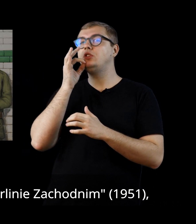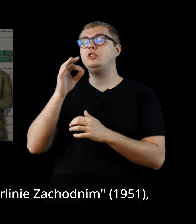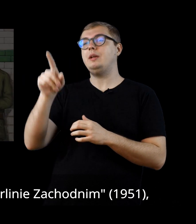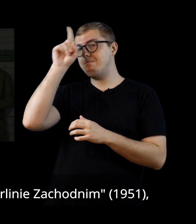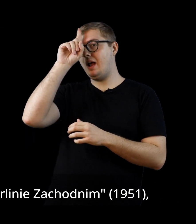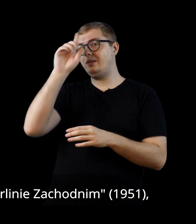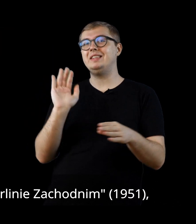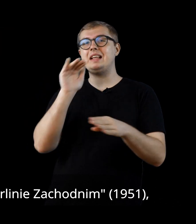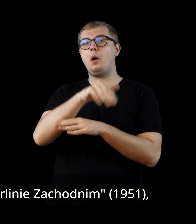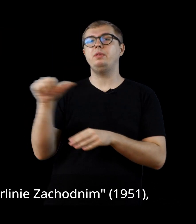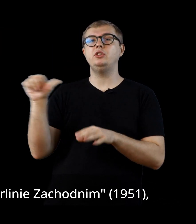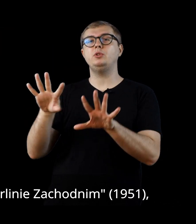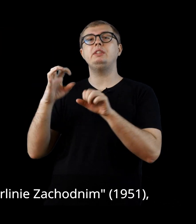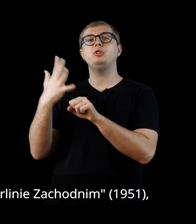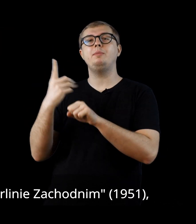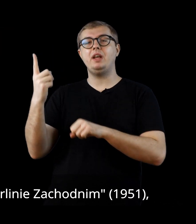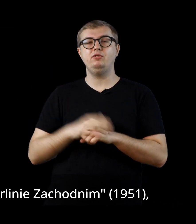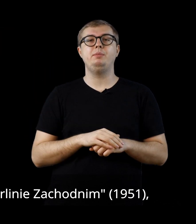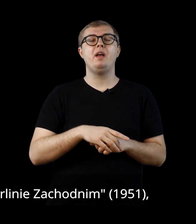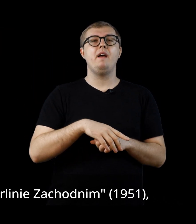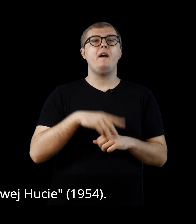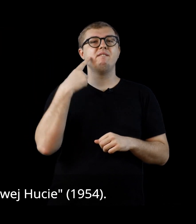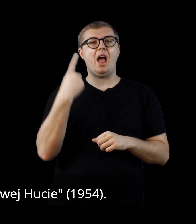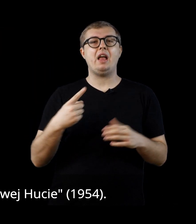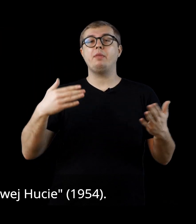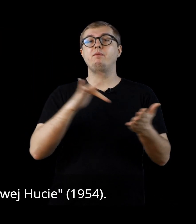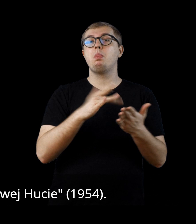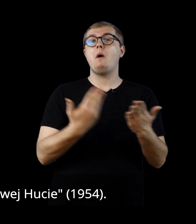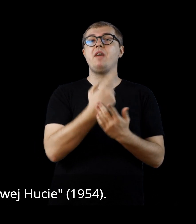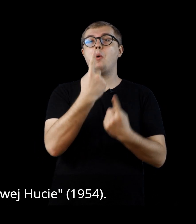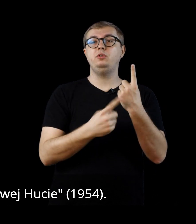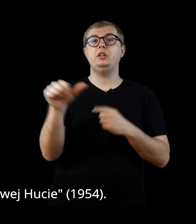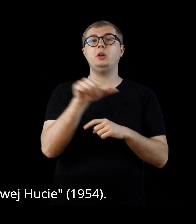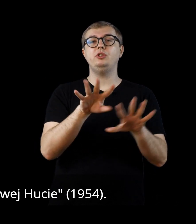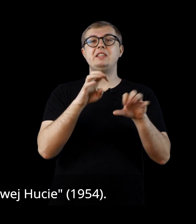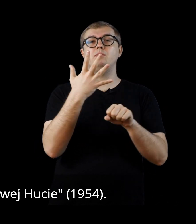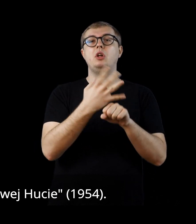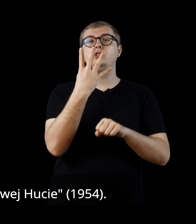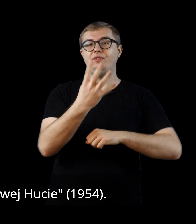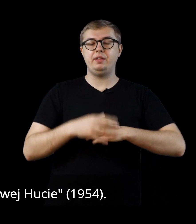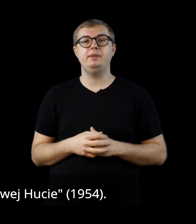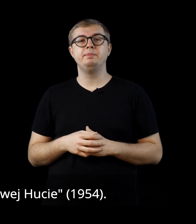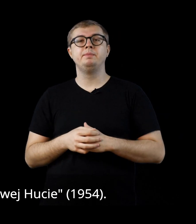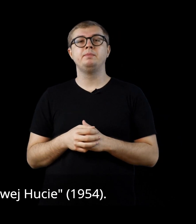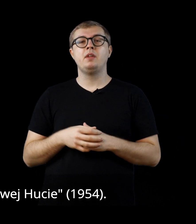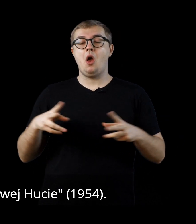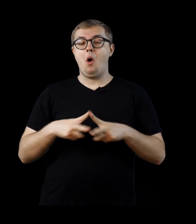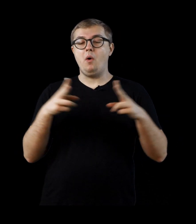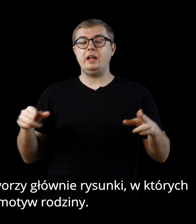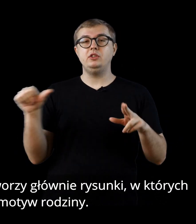Zlot młodzieży w Berlinie Zachodnim – 1951. Fajrant w Nowej Hucie – 1954. W